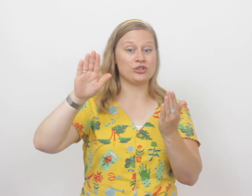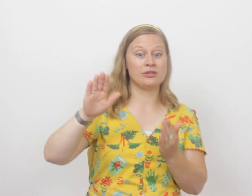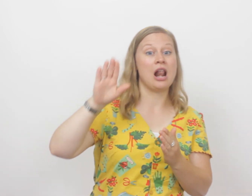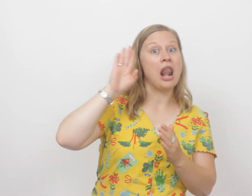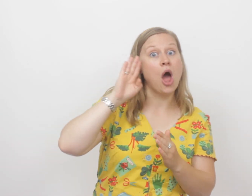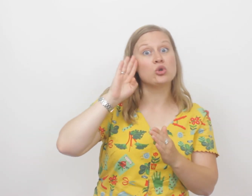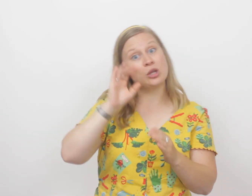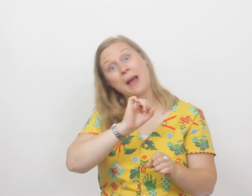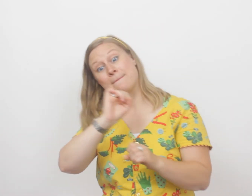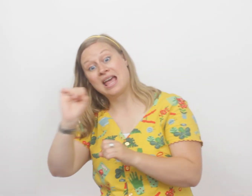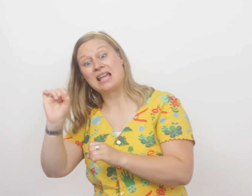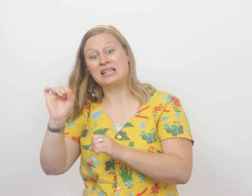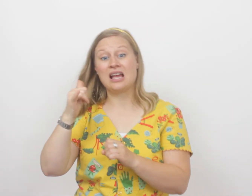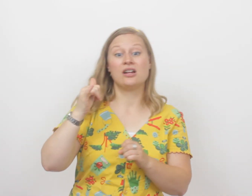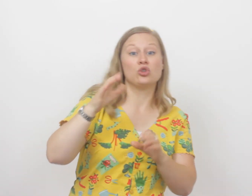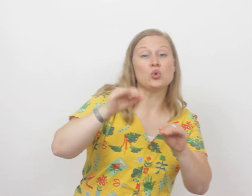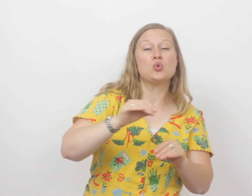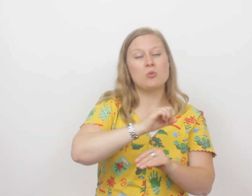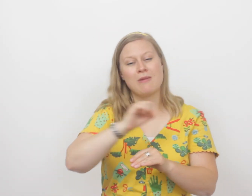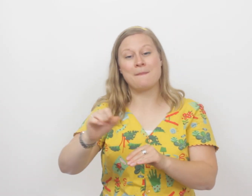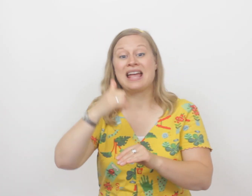Ja luister mee een nieuw verhaal